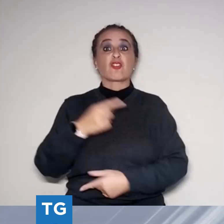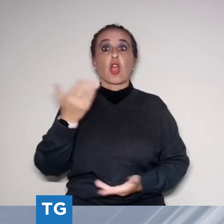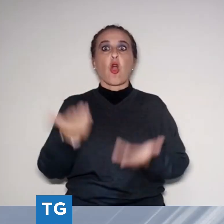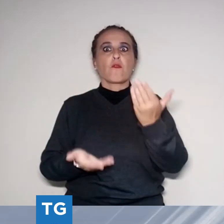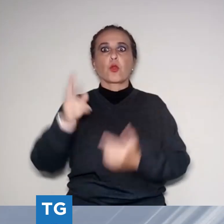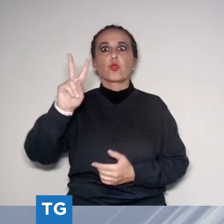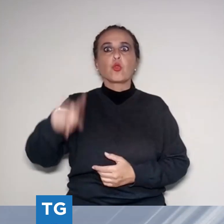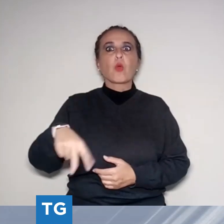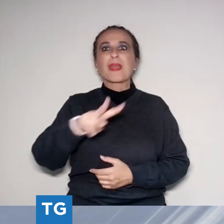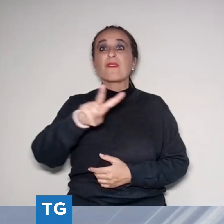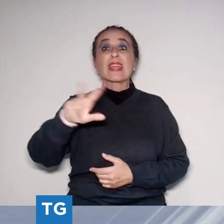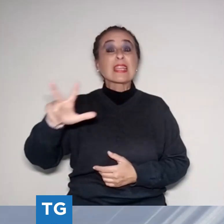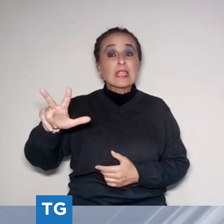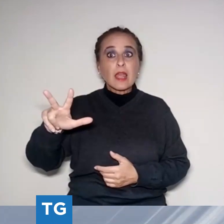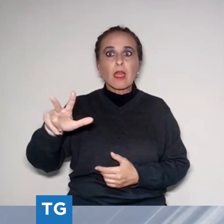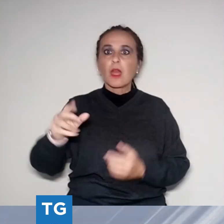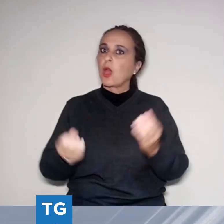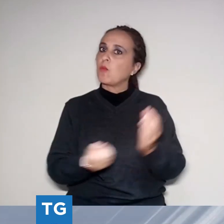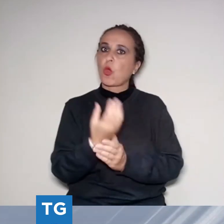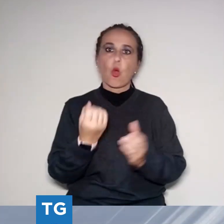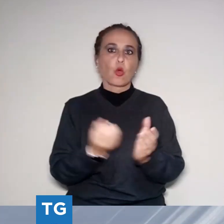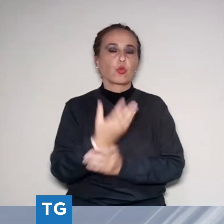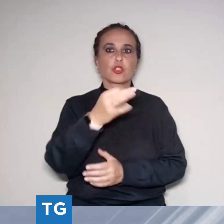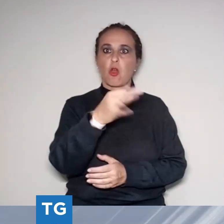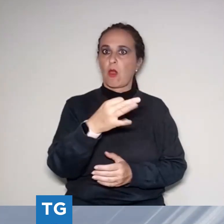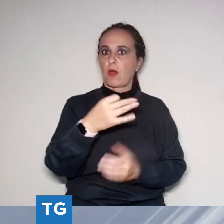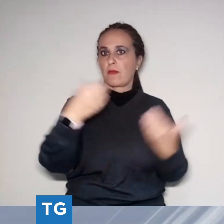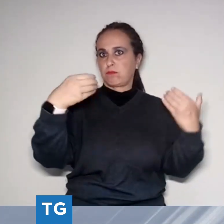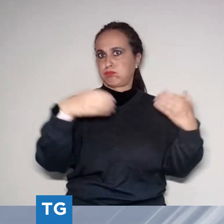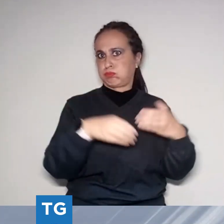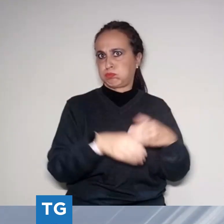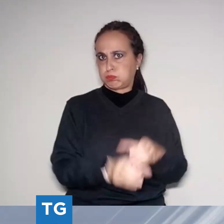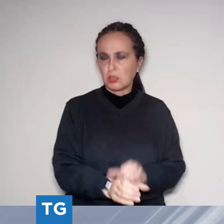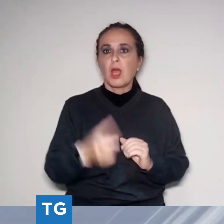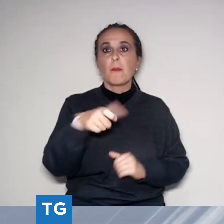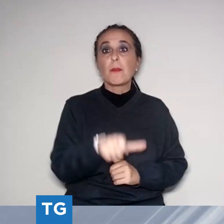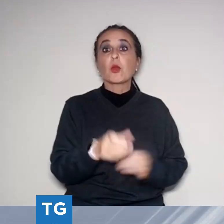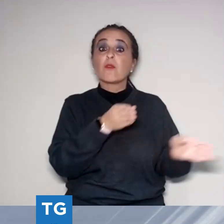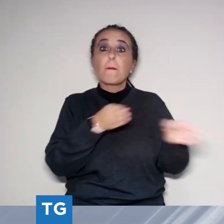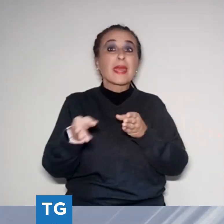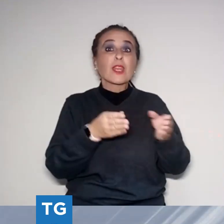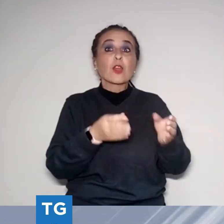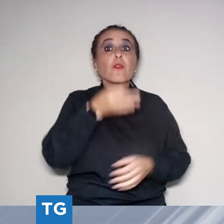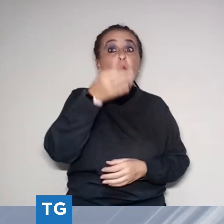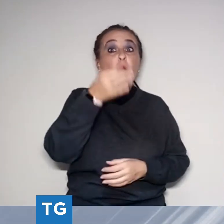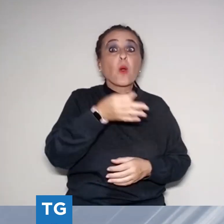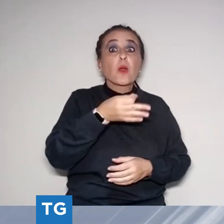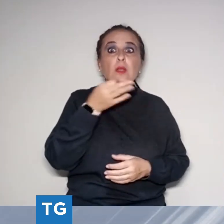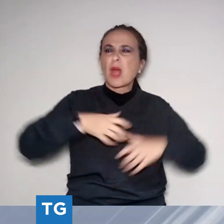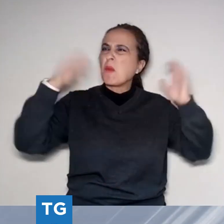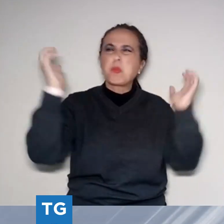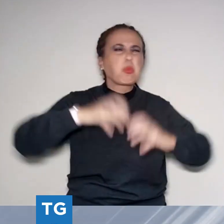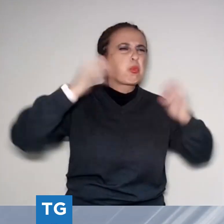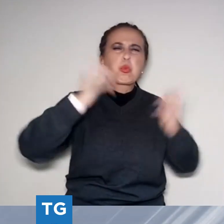drastica diminuzione a causa delle costanti piogge nel periodo di fioritura. Abbiamo avuto una partenza dal